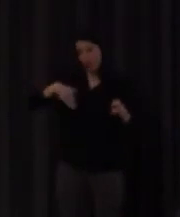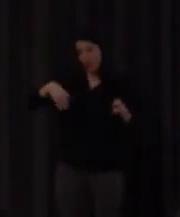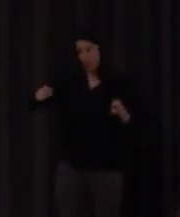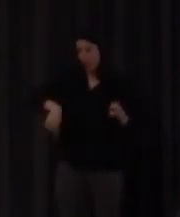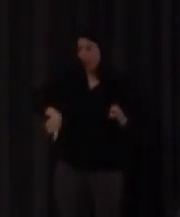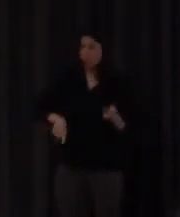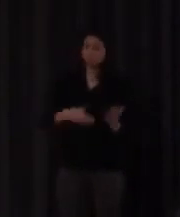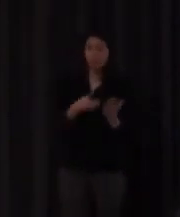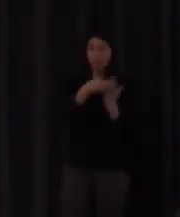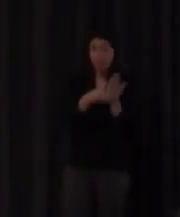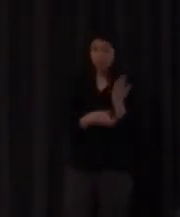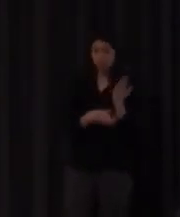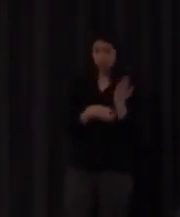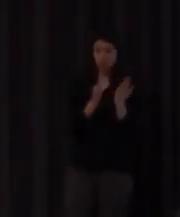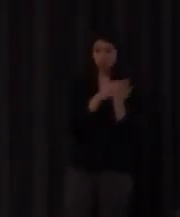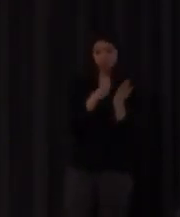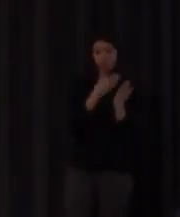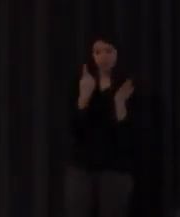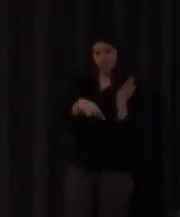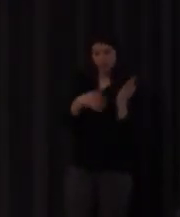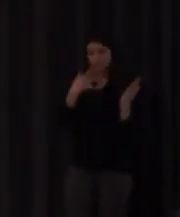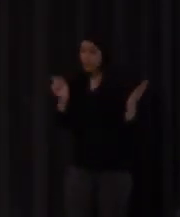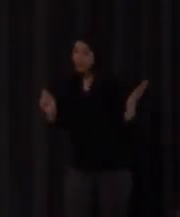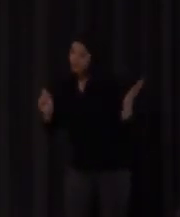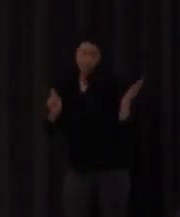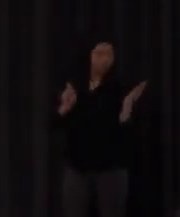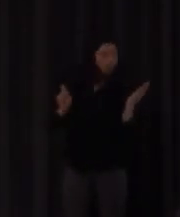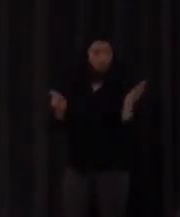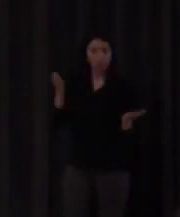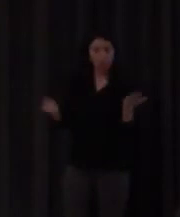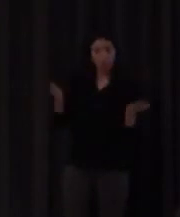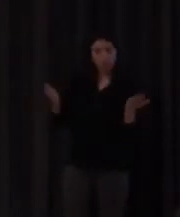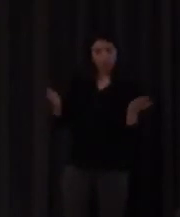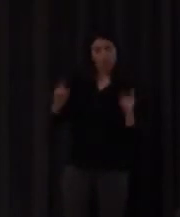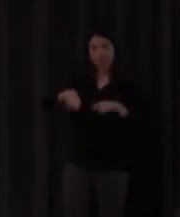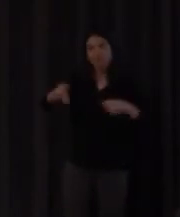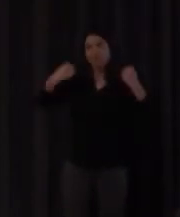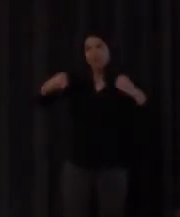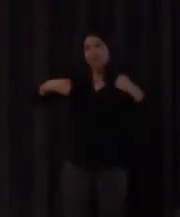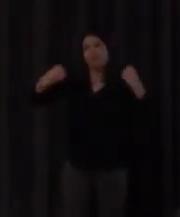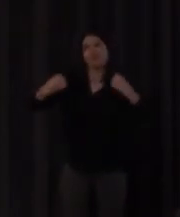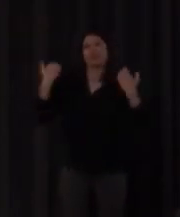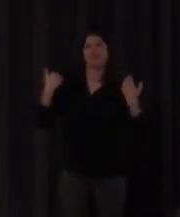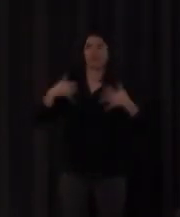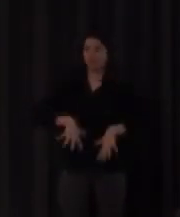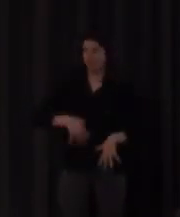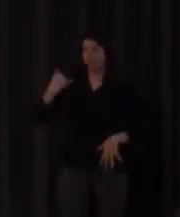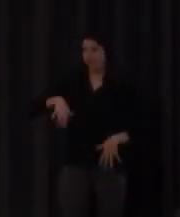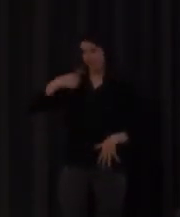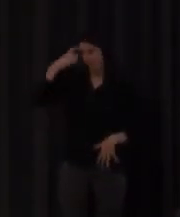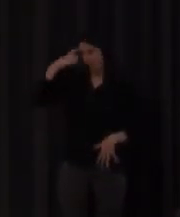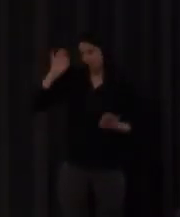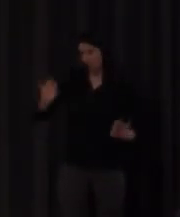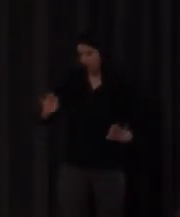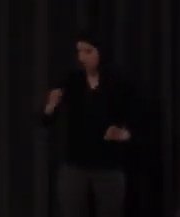buscando con rapidez y a base de práctica ya al final las configuraciones se la saben los lugares se lo saben etcétera ¿vale? los lugares del